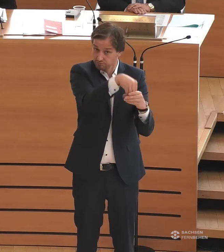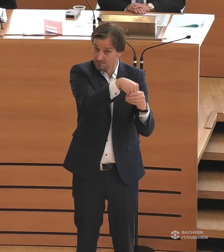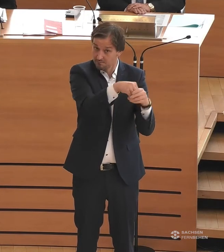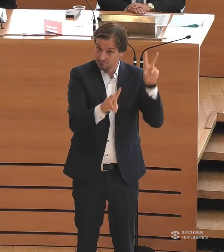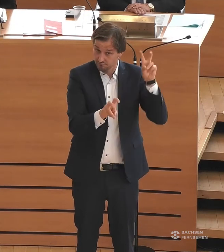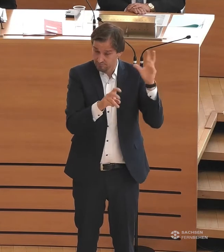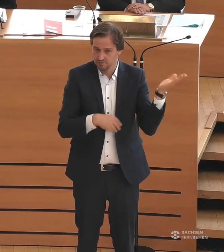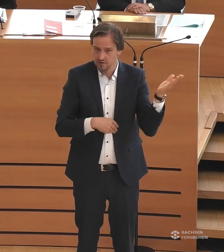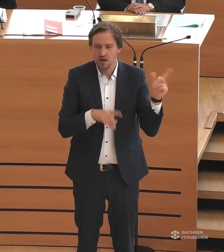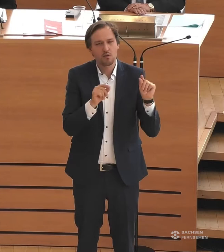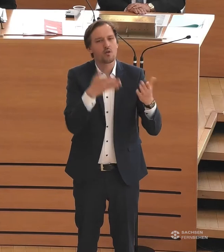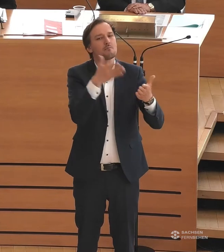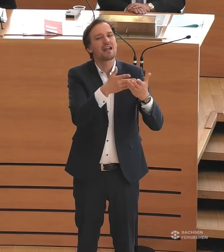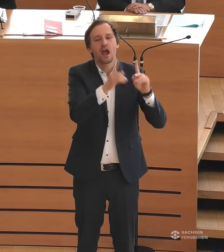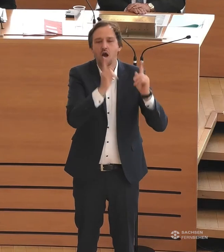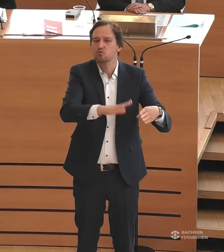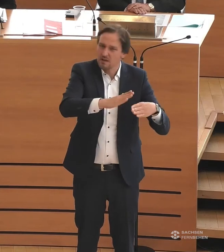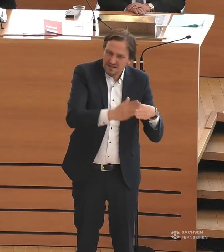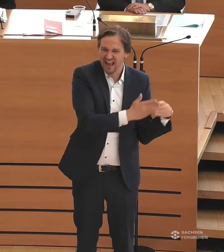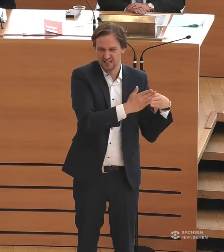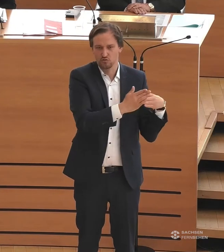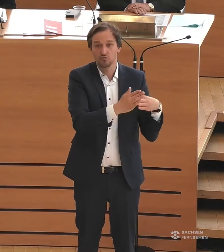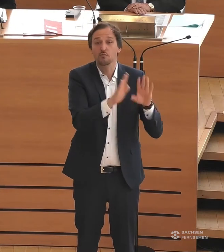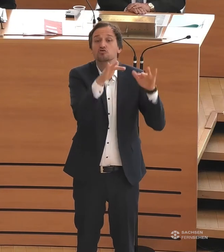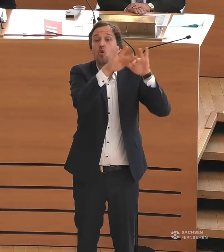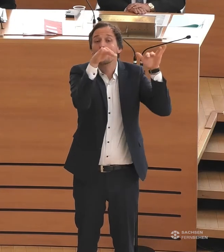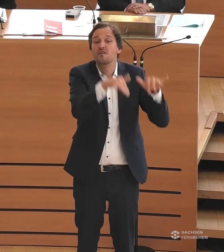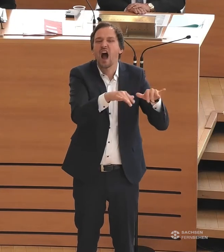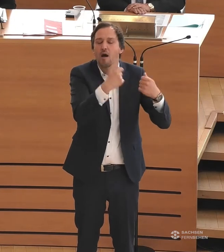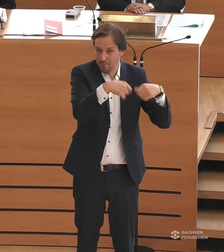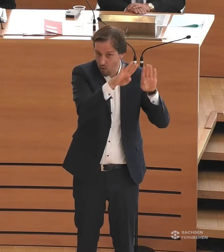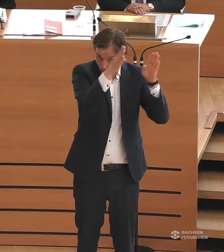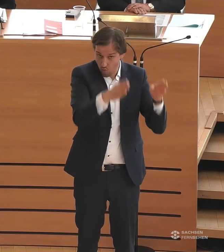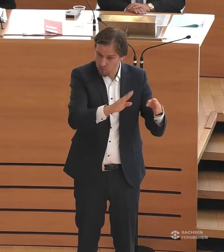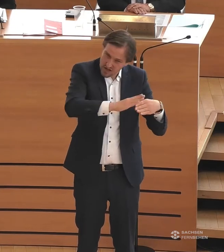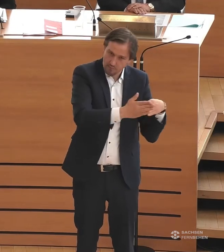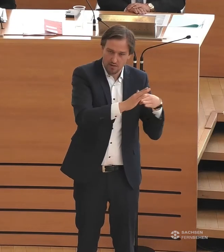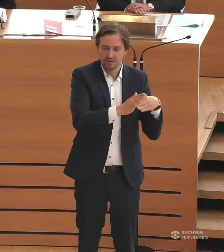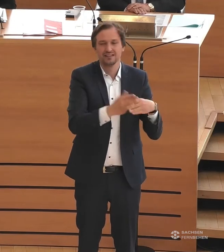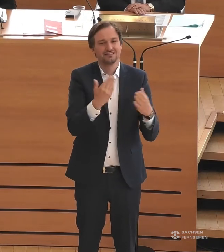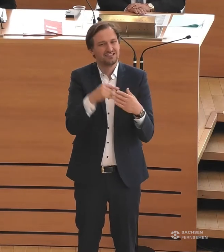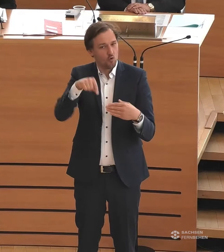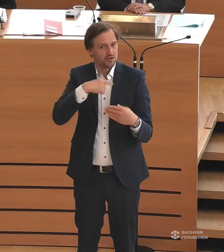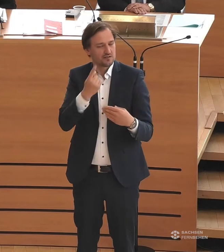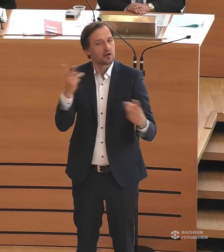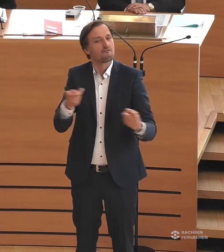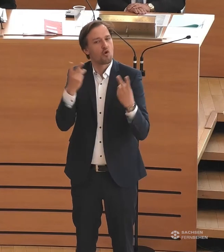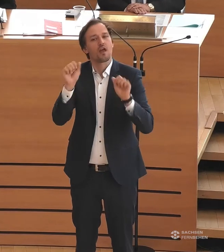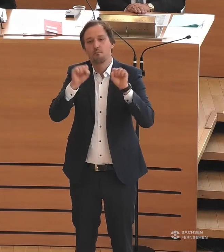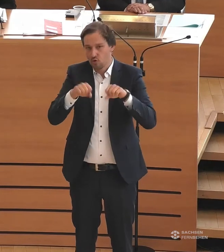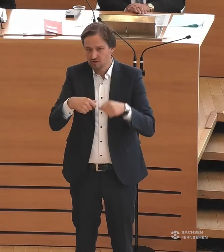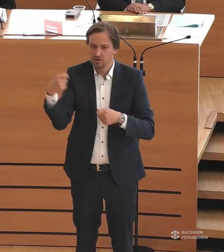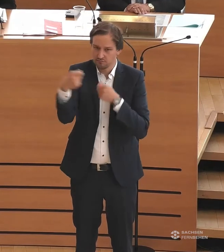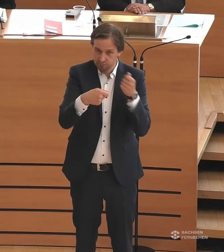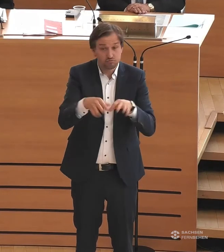Beseitigung von Barrieren im Bestandsbau. Und dazu braucht es neben den Fördermöglichkeiten, die heute genannt worden sind, die natürlich